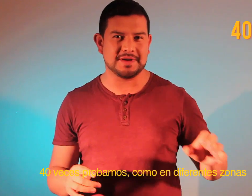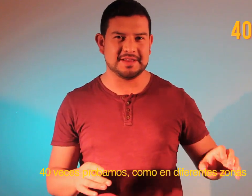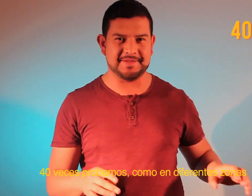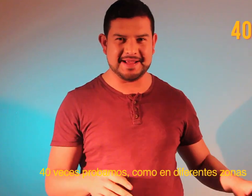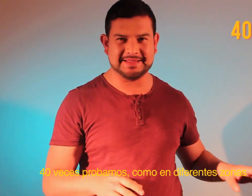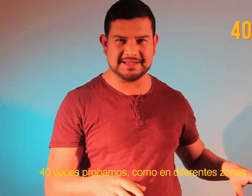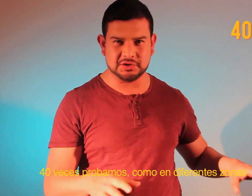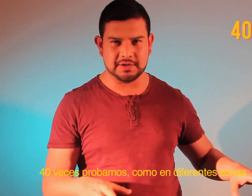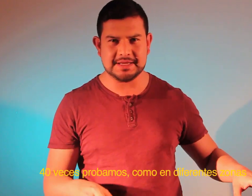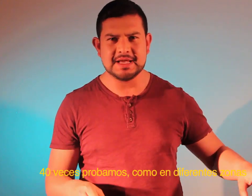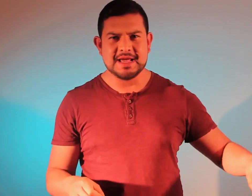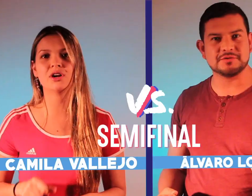en diferentes zonas.